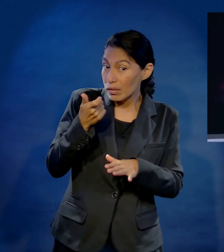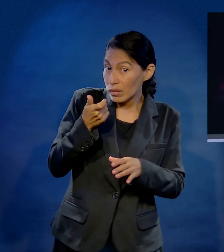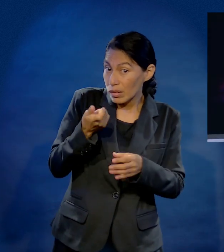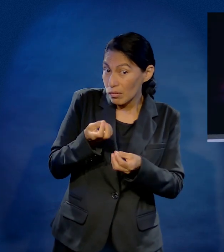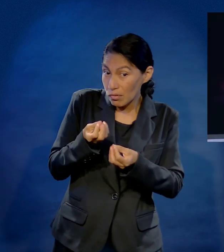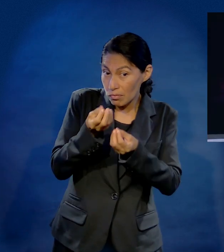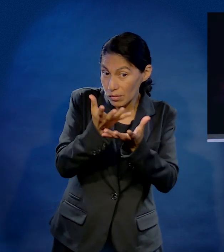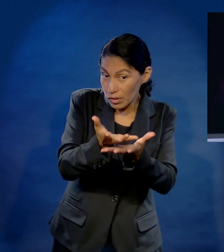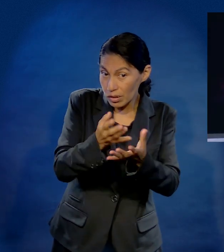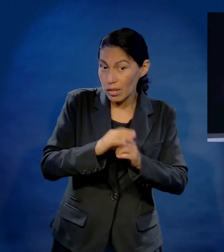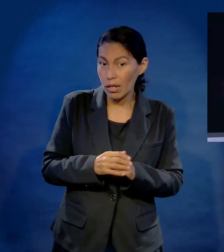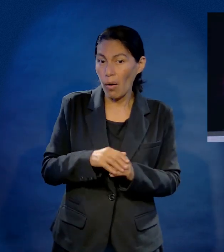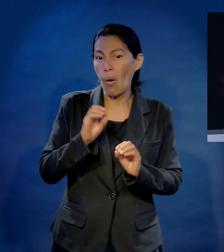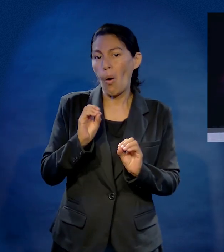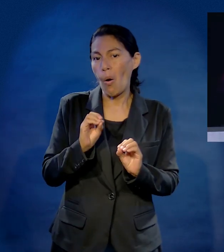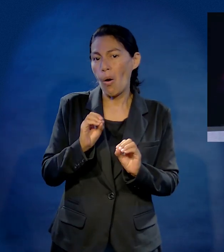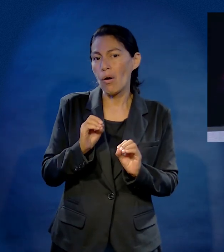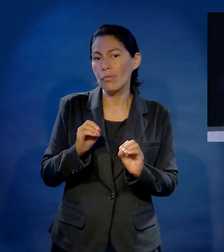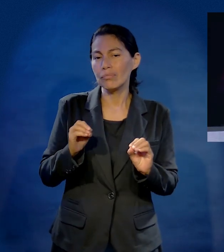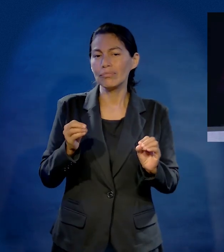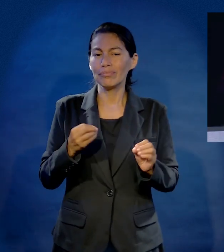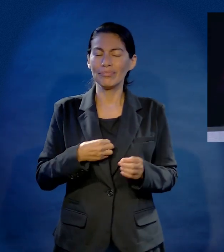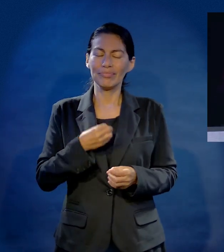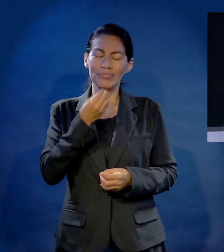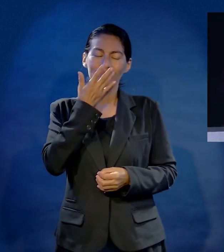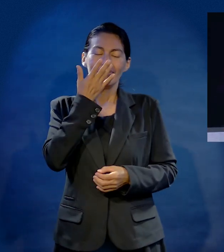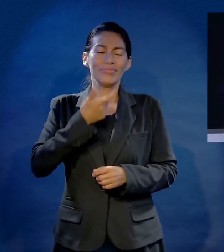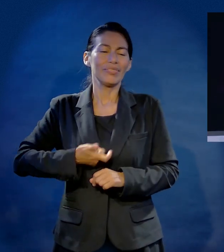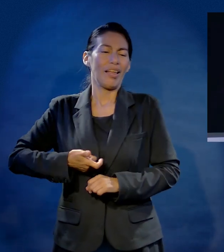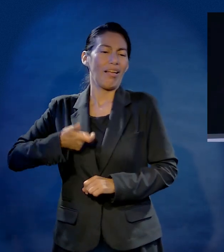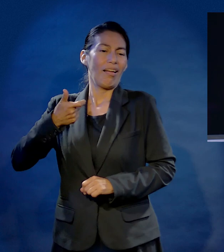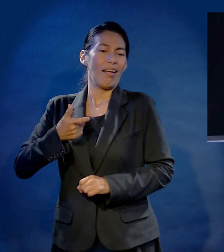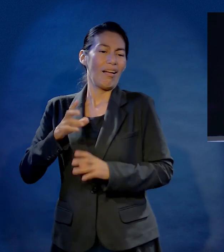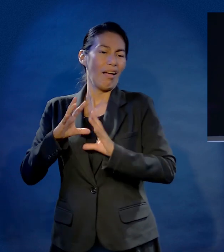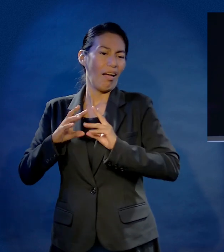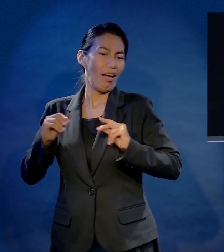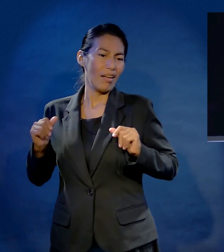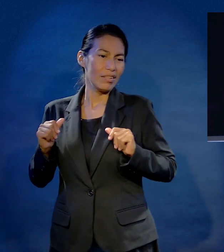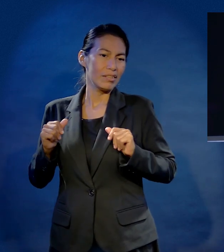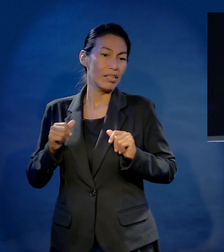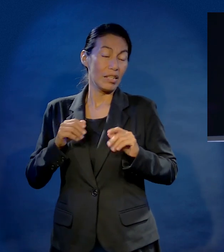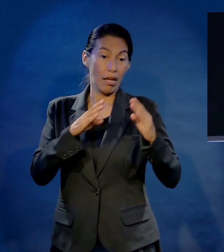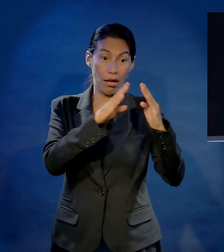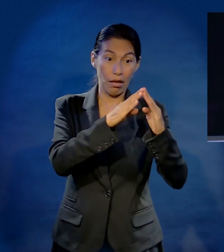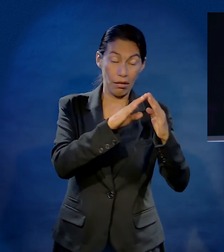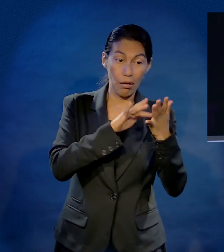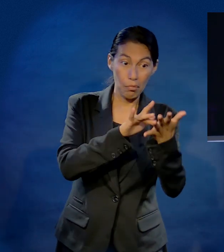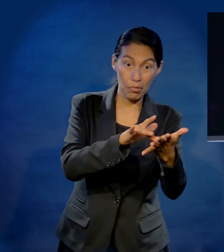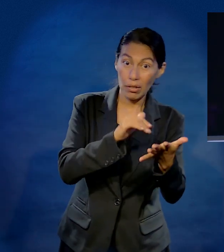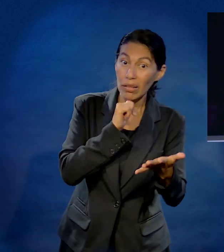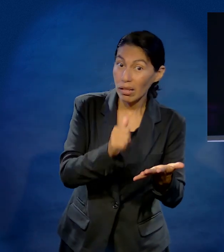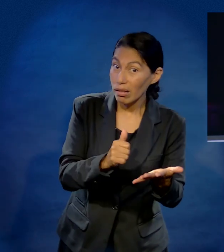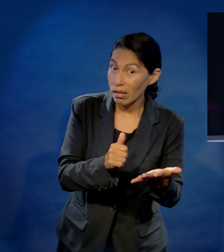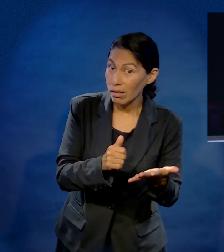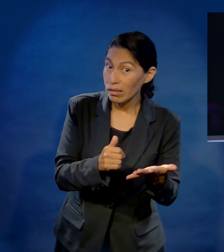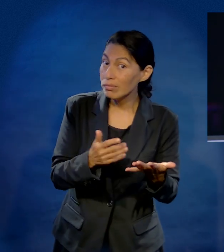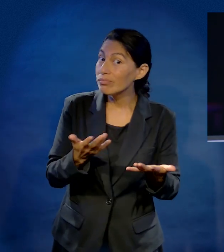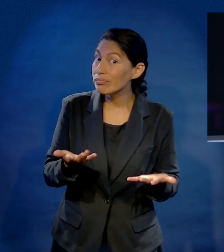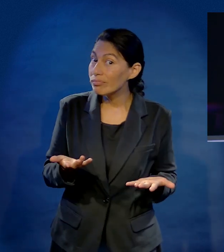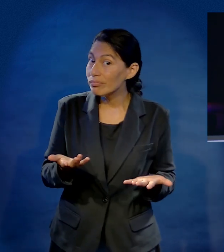aunque sea 500 pesos cuando puede? ¿O se lo queda todo para él y anda con perfumes caros y no pone ni un solo centavo de luz de agua en la